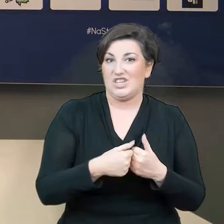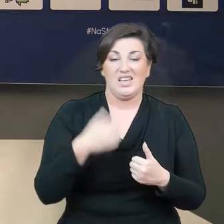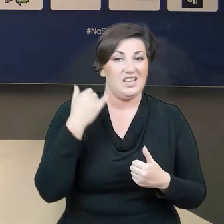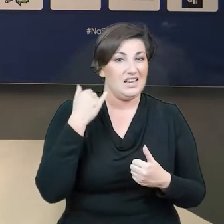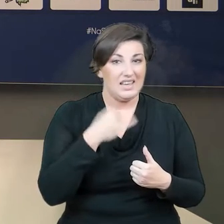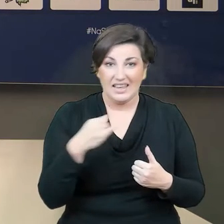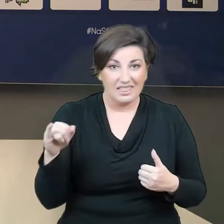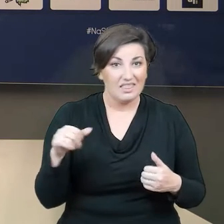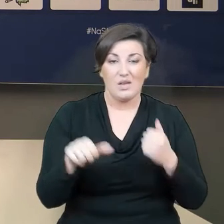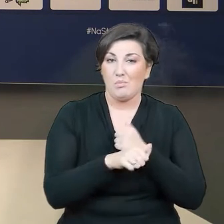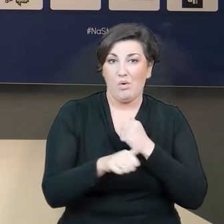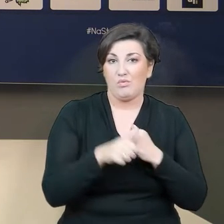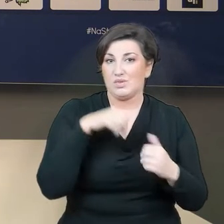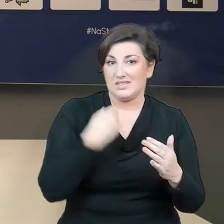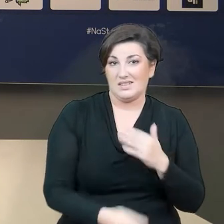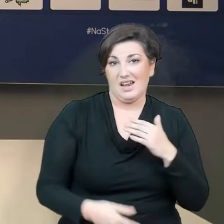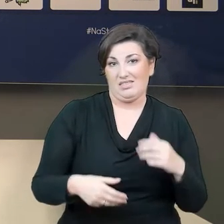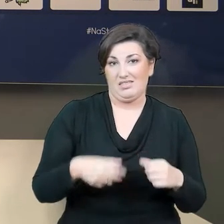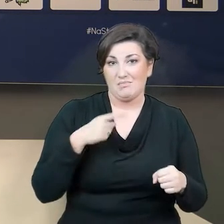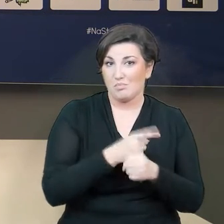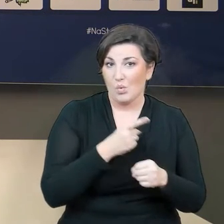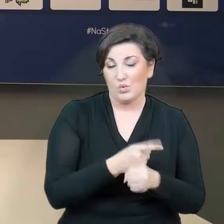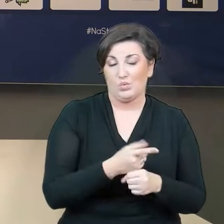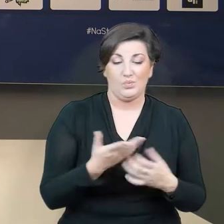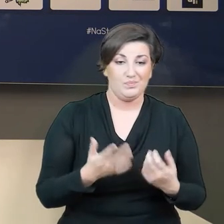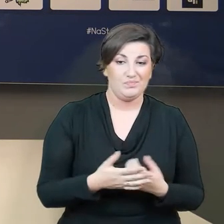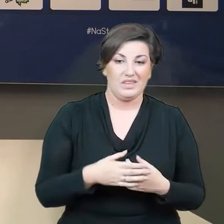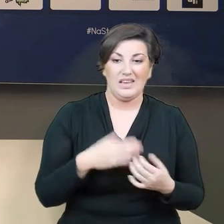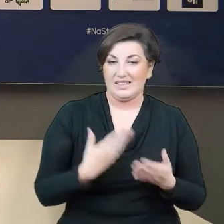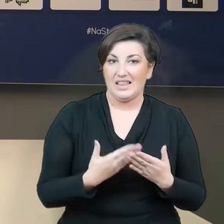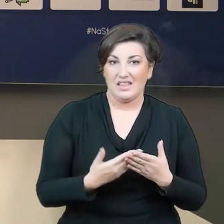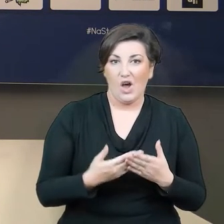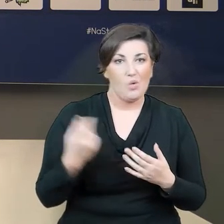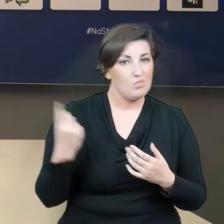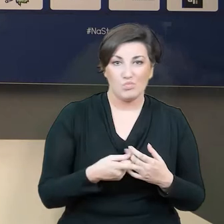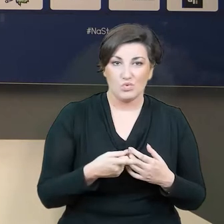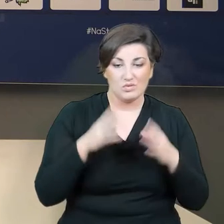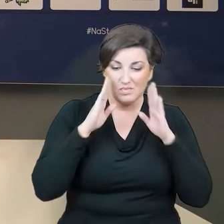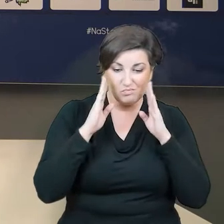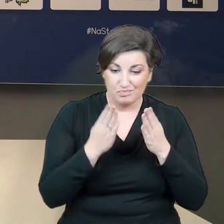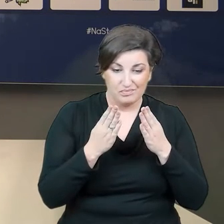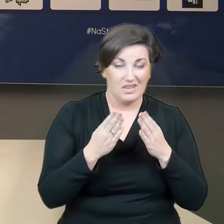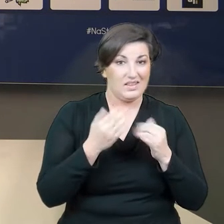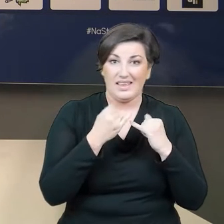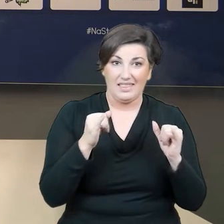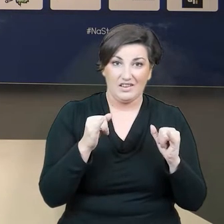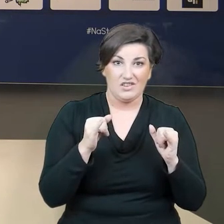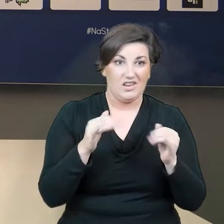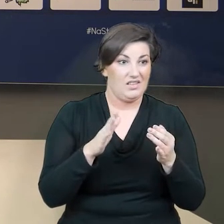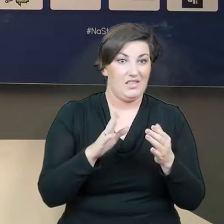bramki. Dlatego musimy kompleksowo, musimy na wszystkie rzeczy zwracać uwagę, nawet czasami wybiegając w przyszłość, gdzie rywal może